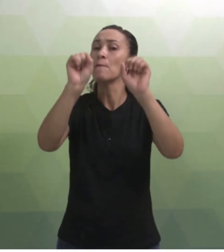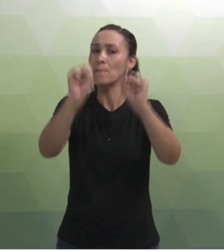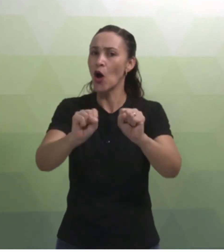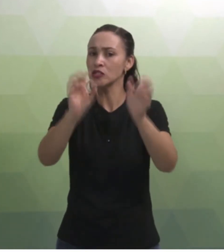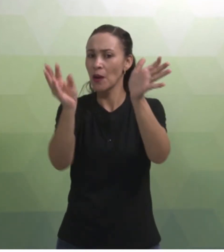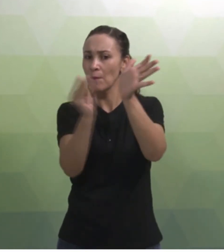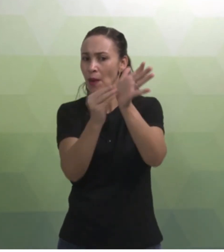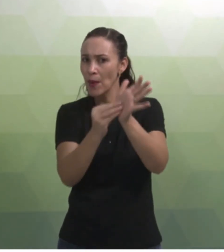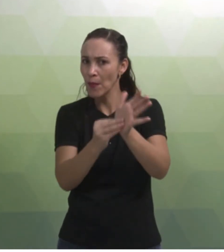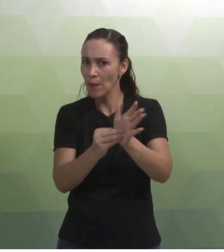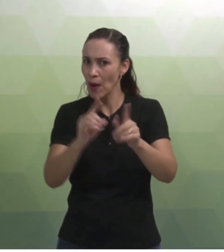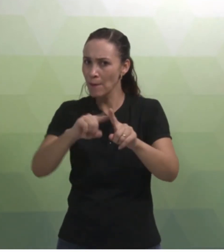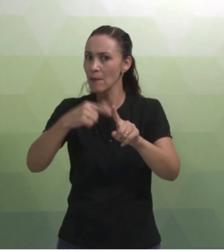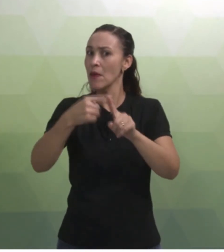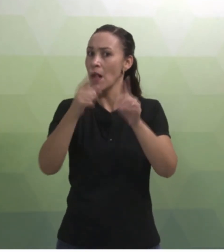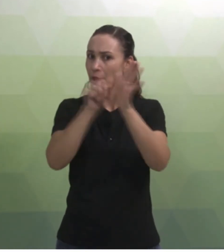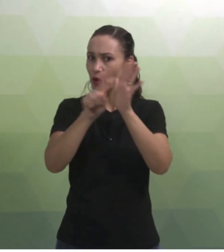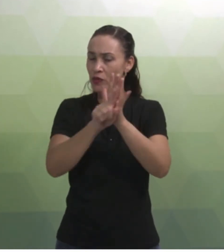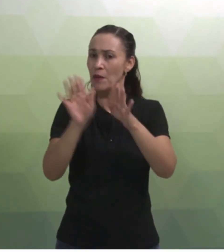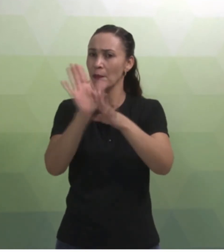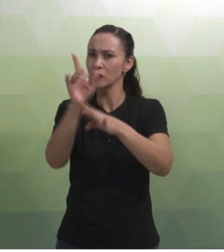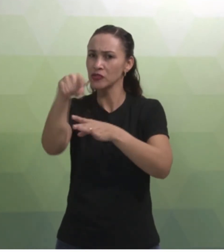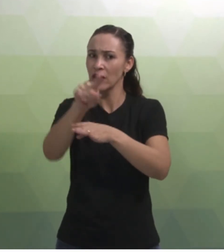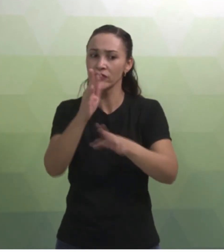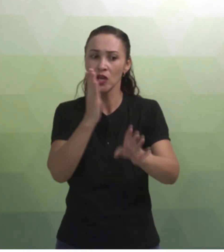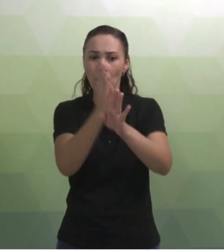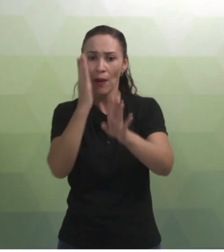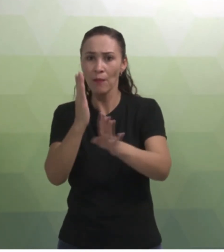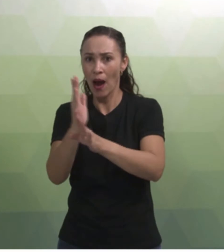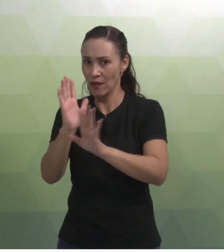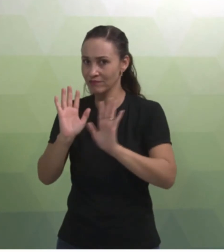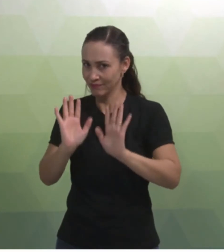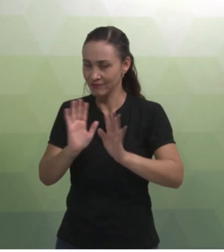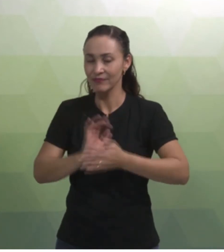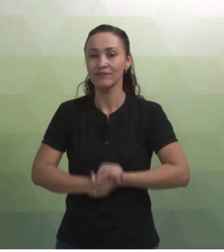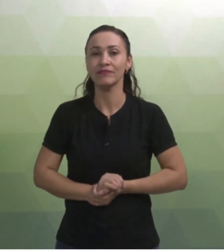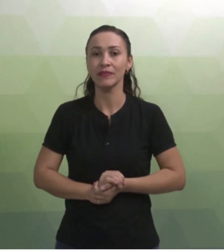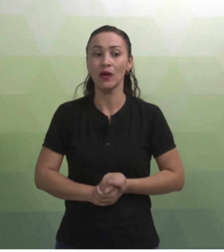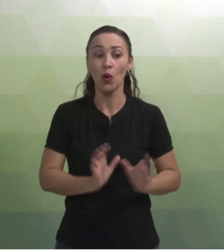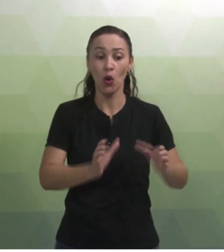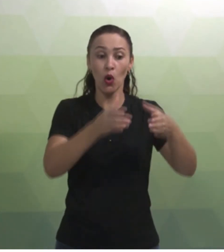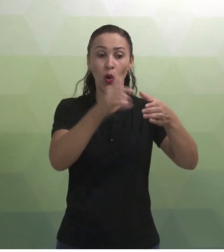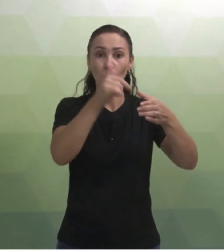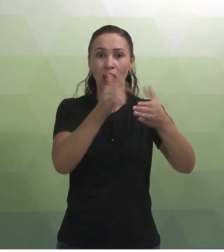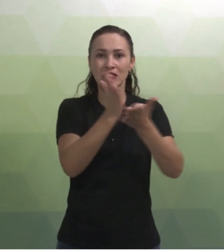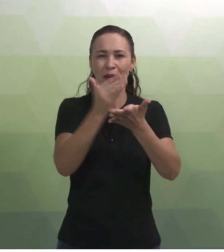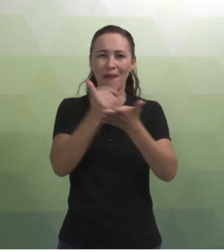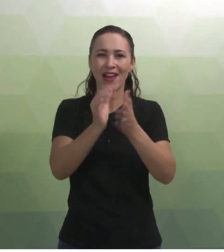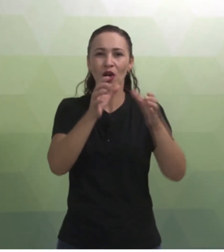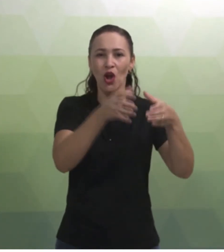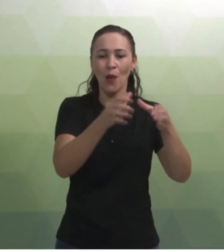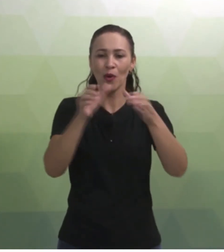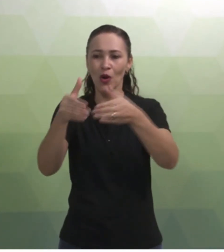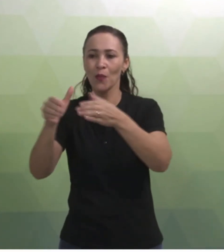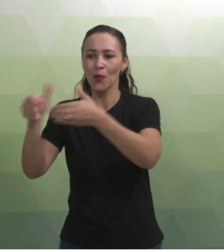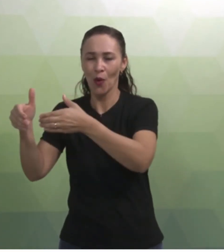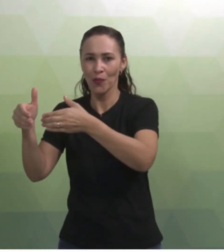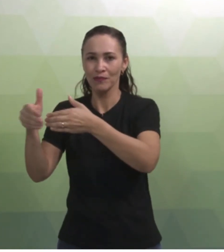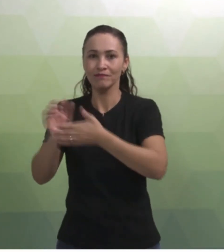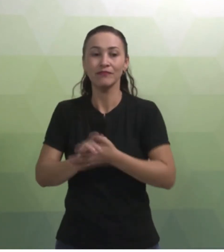nada impede que você possa colocar mais questões para favorecer a sua busca por conhecimento. No primeiro bloco, separei por blocos